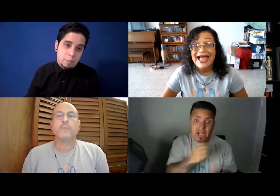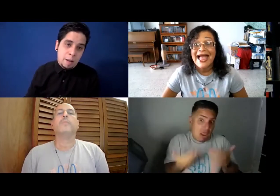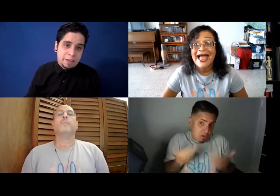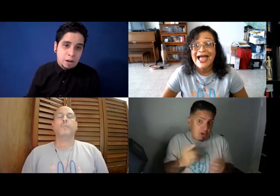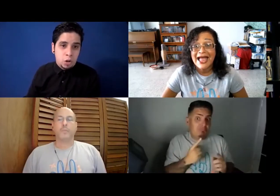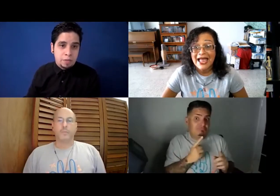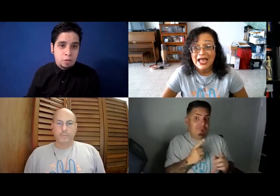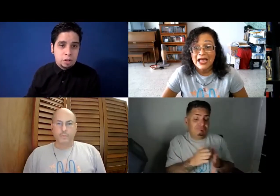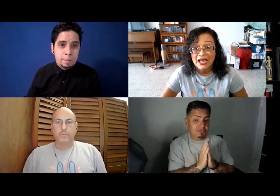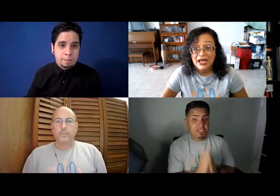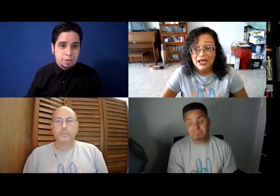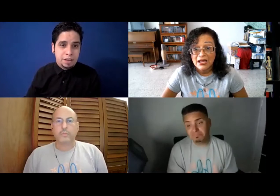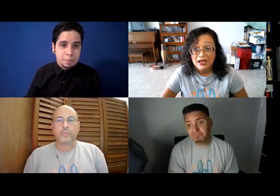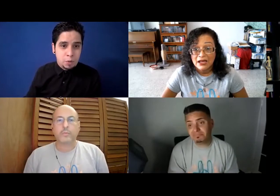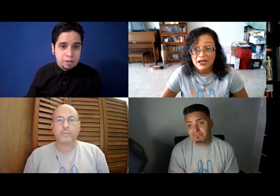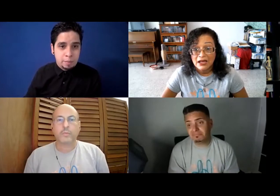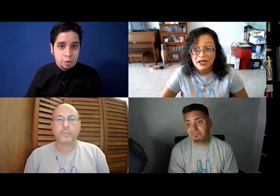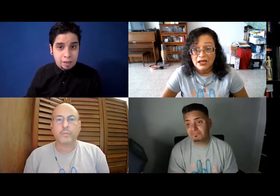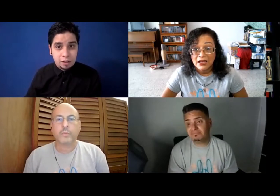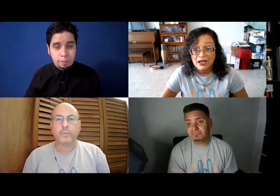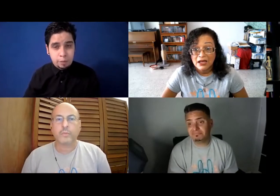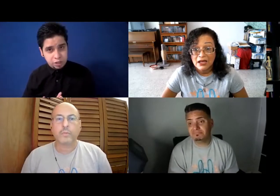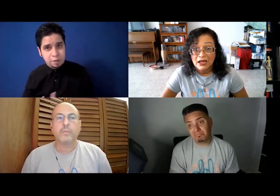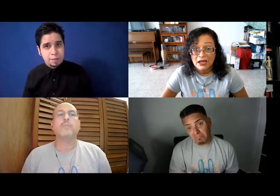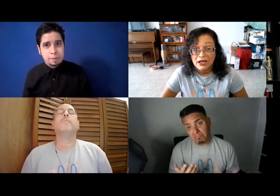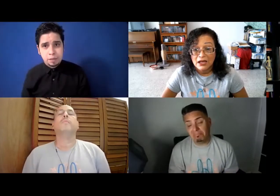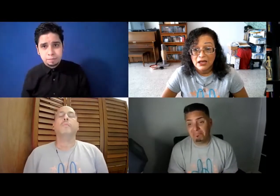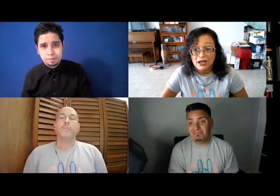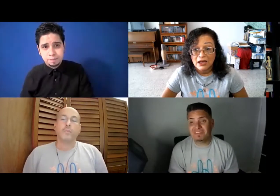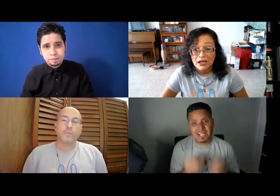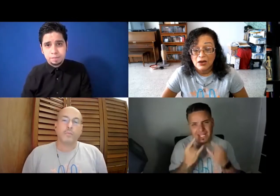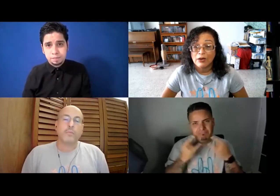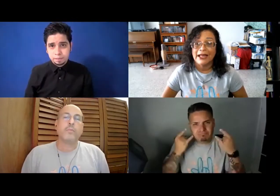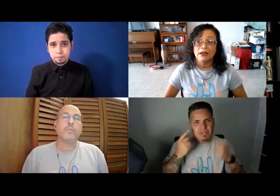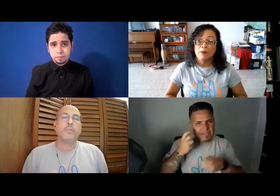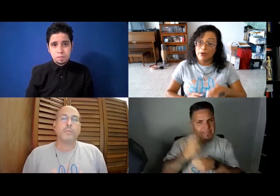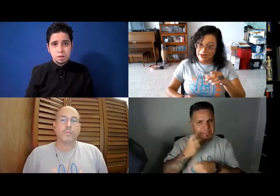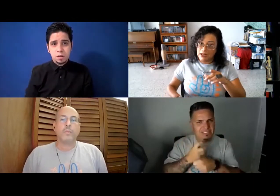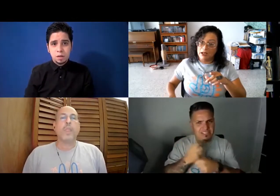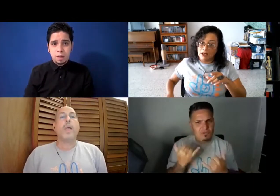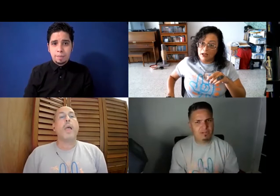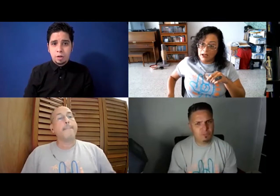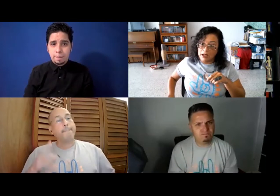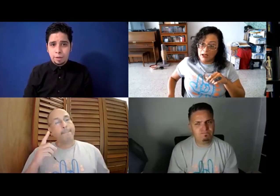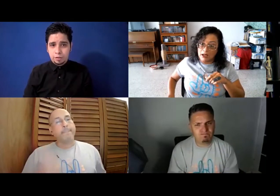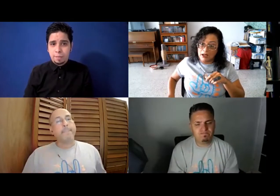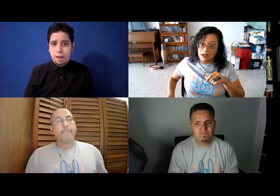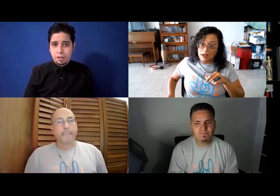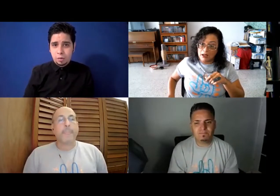pues a veces a los sordos, pues no se están viendo por esa razón, pero sí, a veces me la piden. Ok, pues mira. Pero la verdad, esa mascarilla ha sido bien